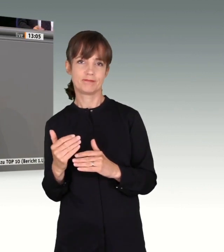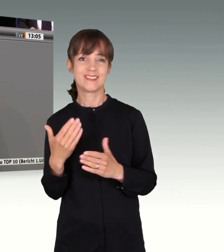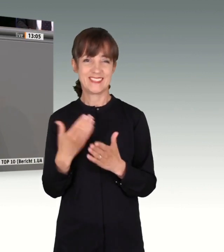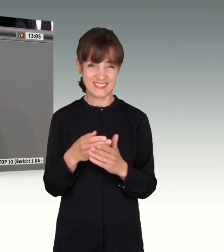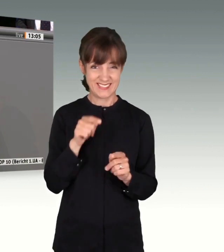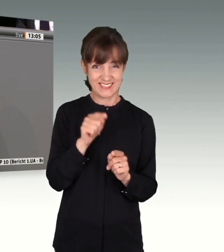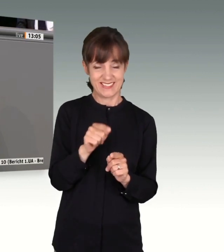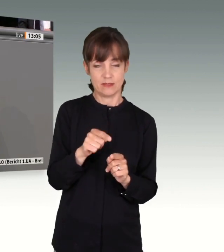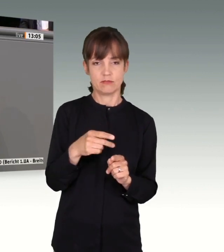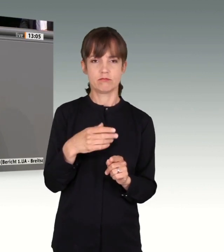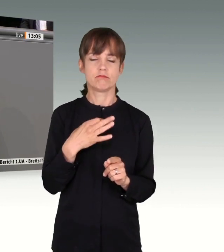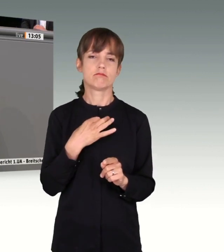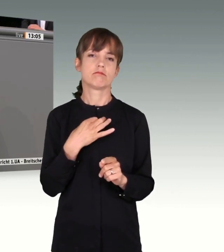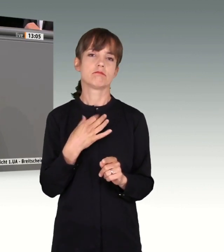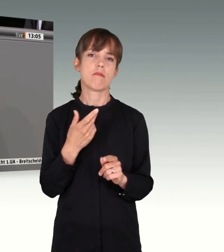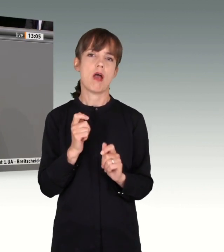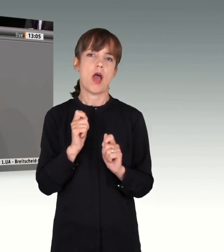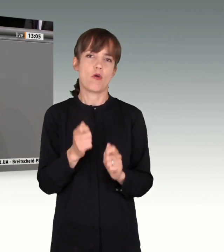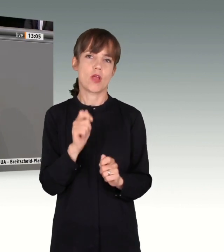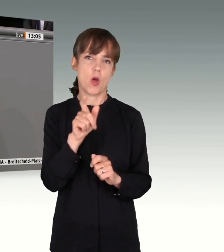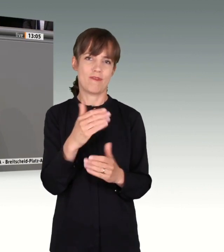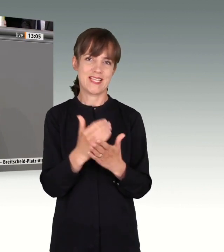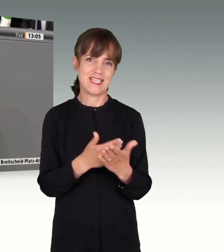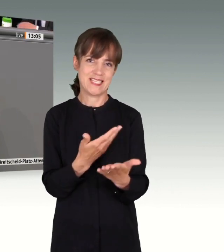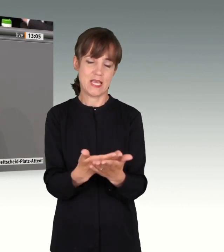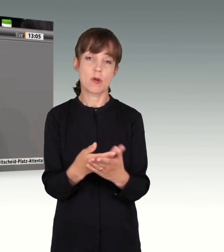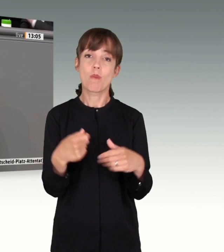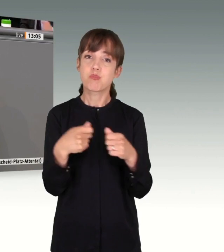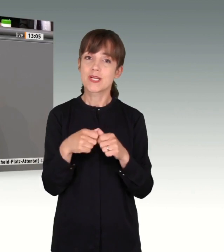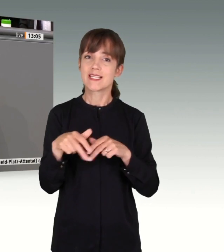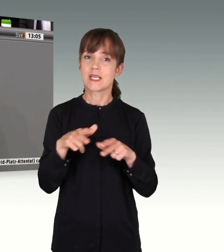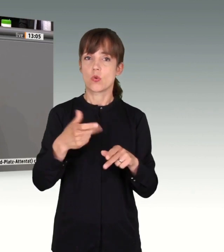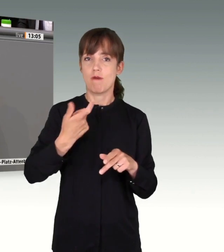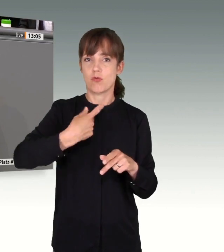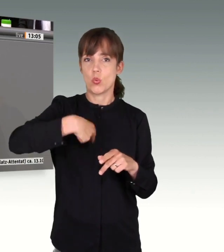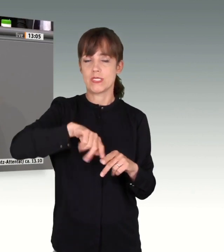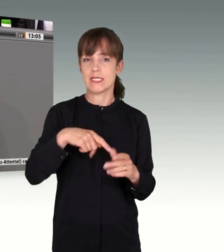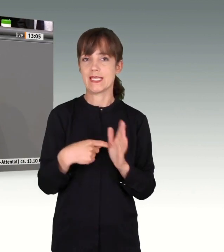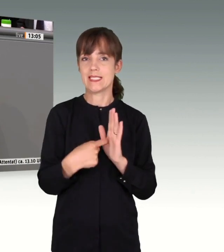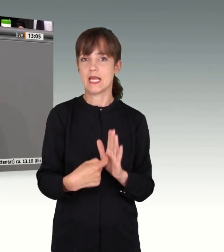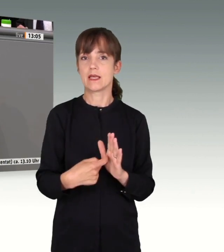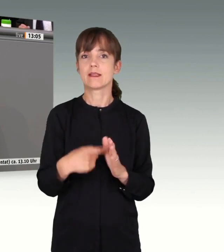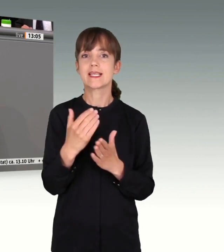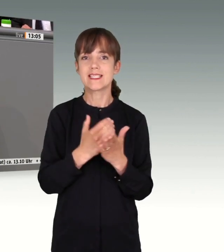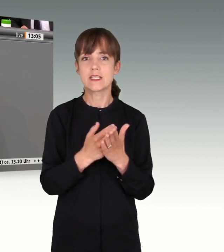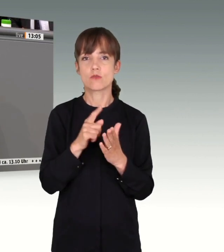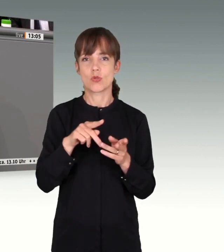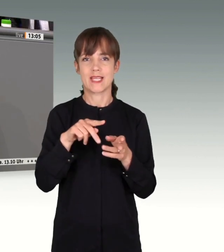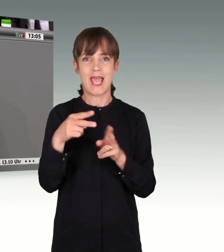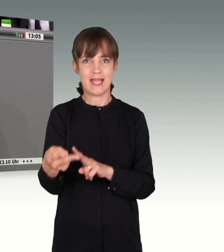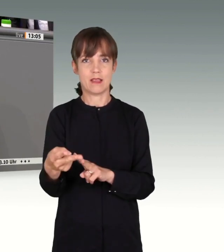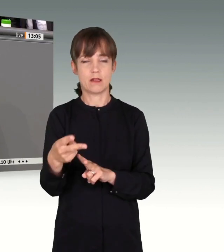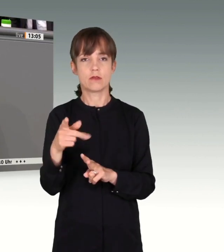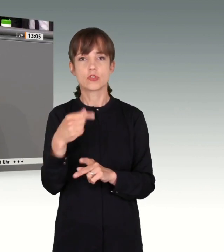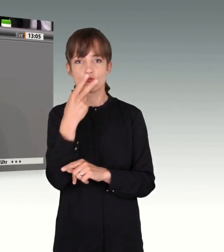zumindest als Auftrag an den Gesetzgeber. Die Bundesregierung hat uns gezeigt, dass wir Gesetze ändern müssen, um genau dahin zu